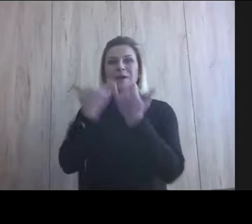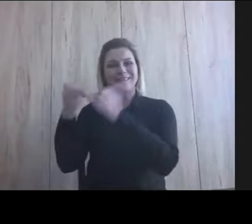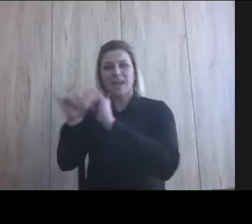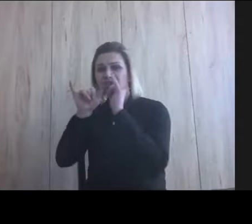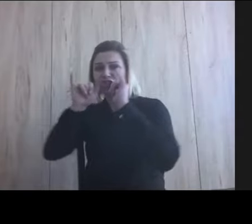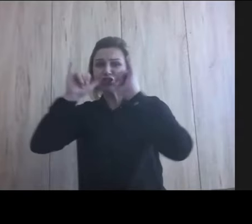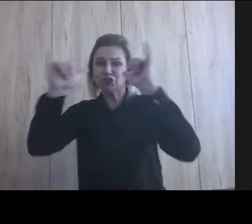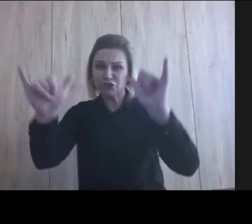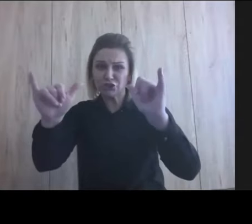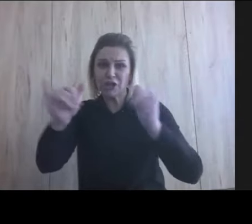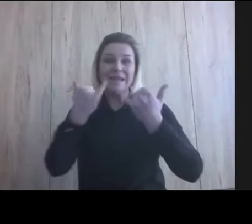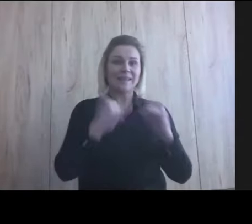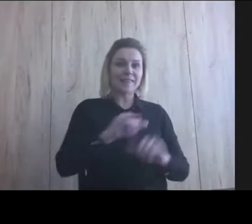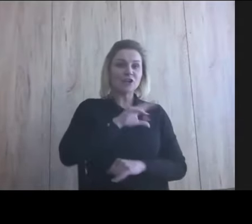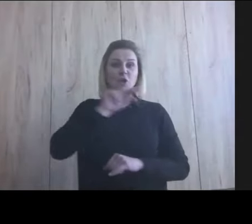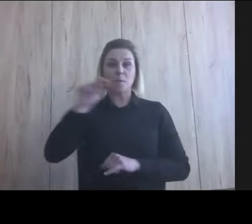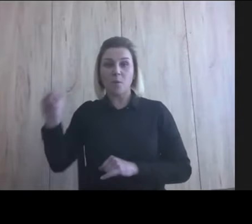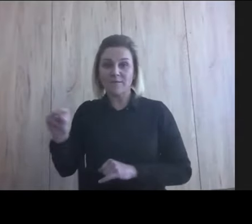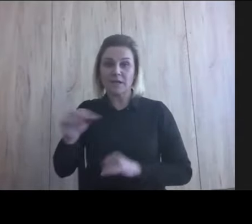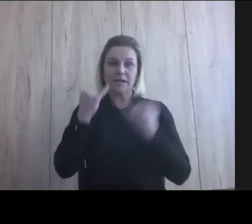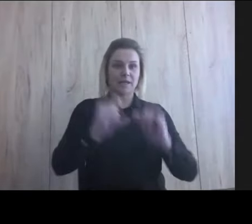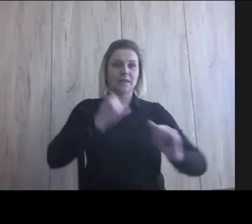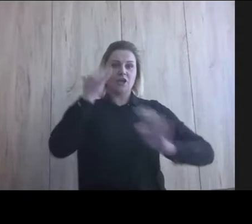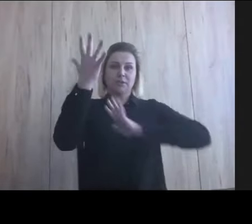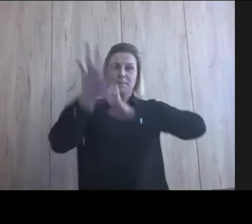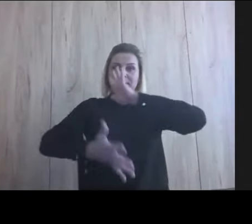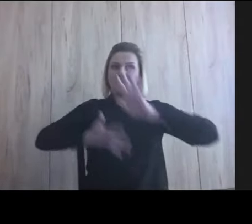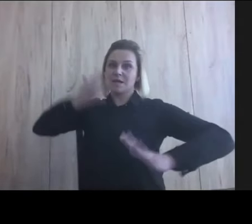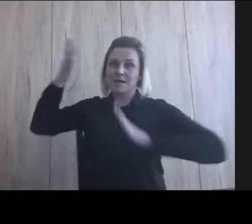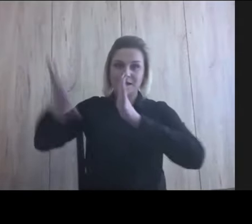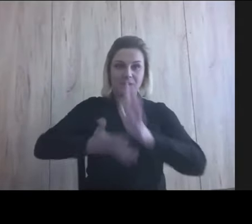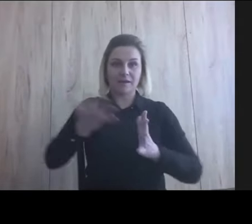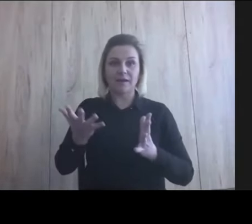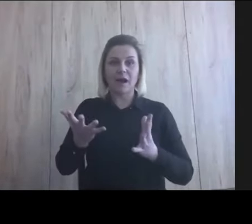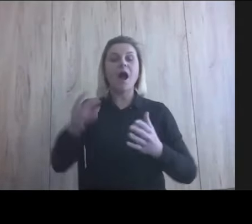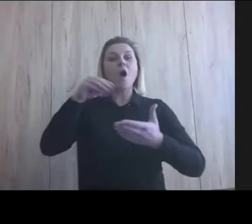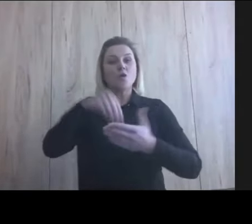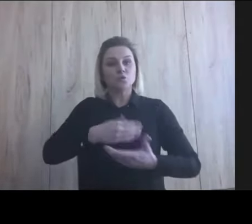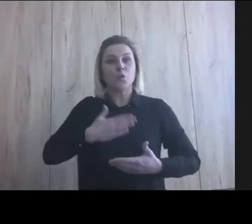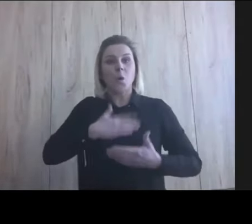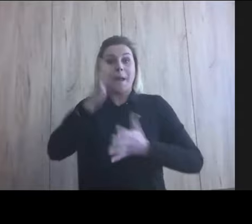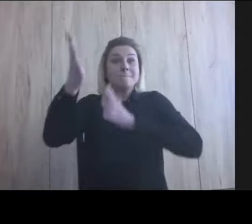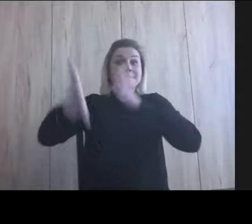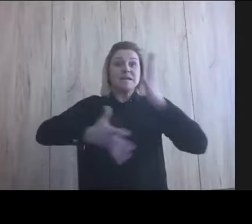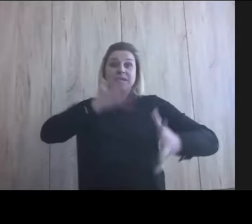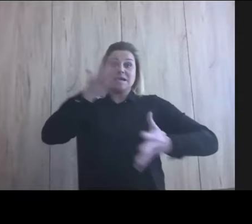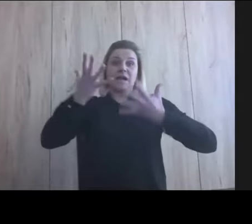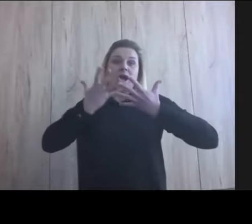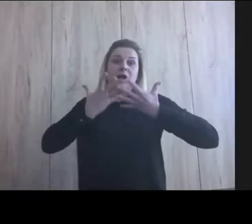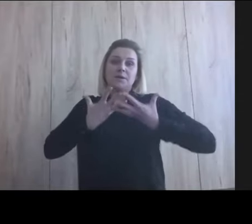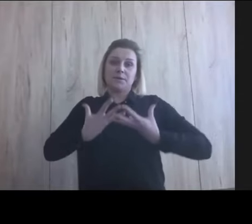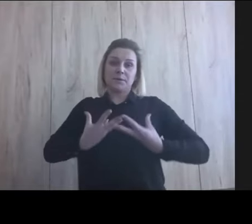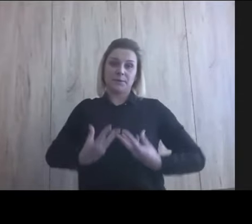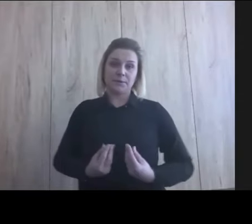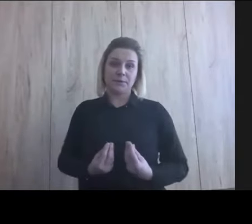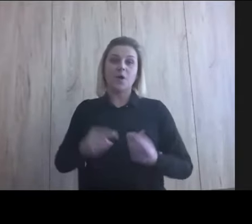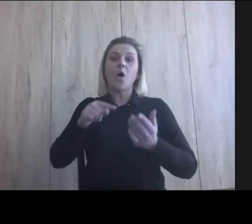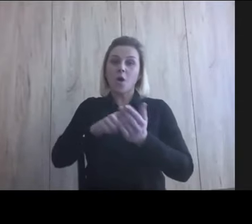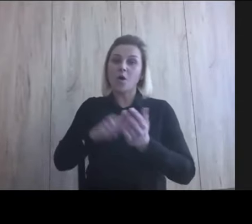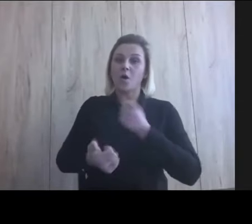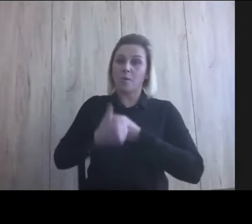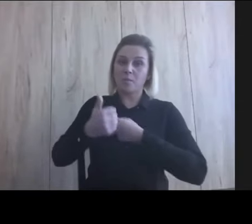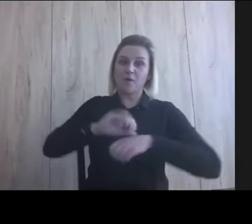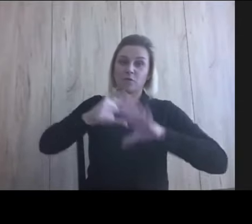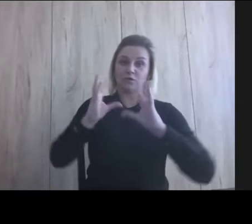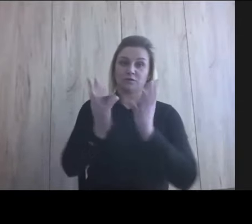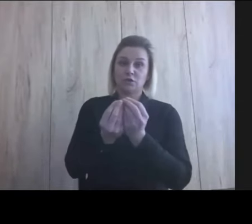inaczej kiedy się mówi, a inaczej kiedy się miga. Jednak kiedy się miga, to to z nas jakoś tak schodzi. Więc to wszystko było przyczynkiem do tego, żeby